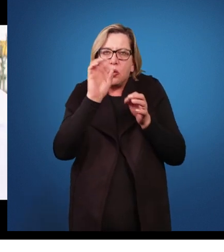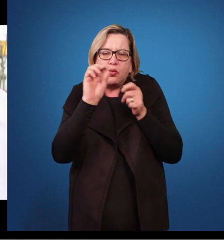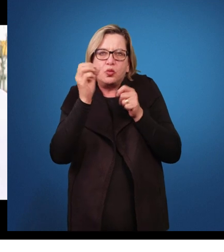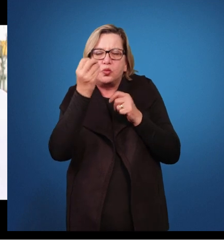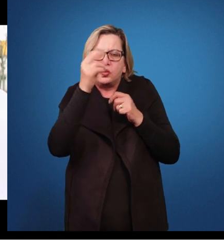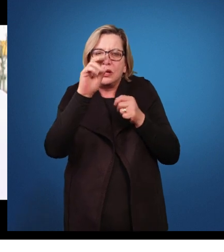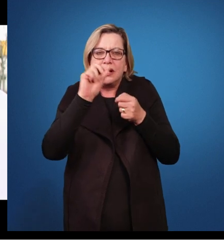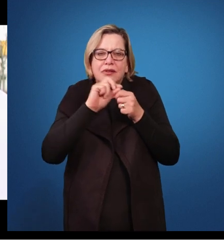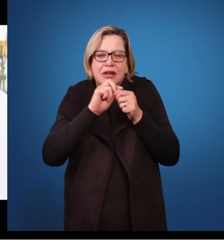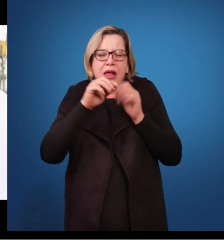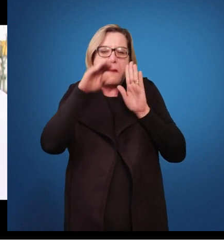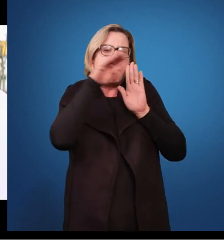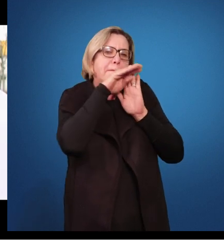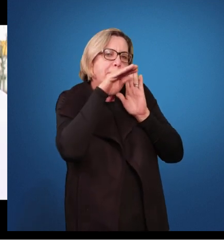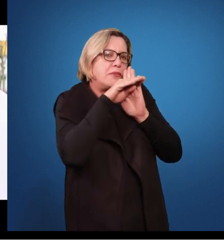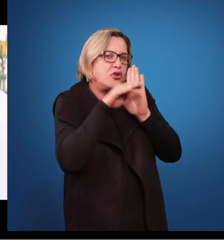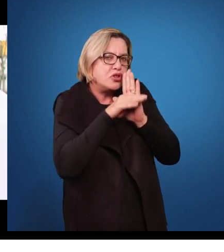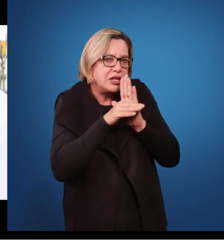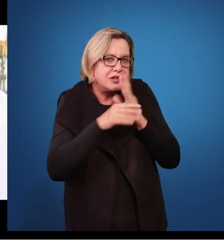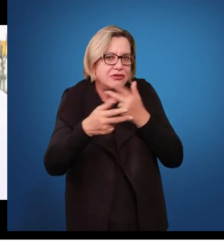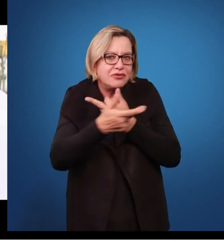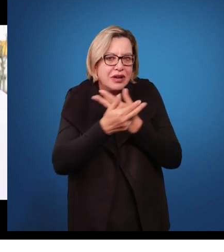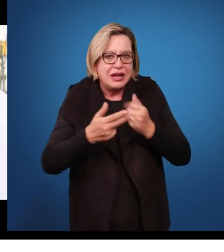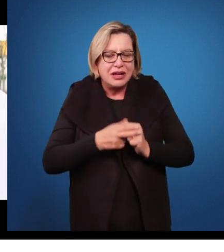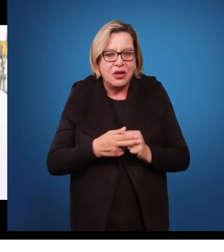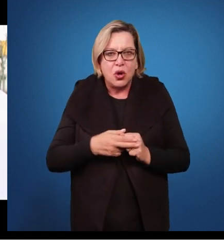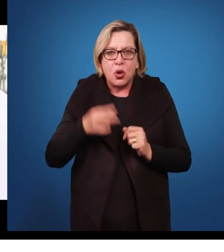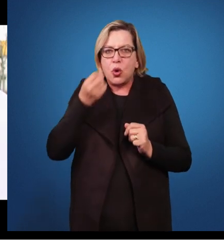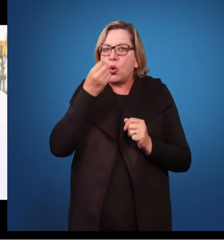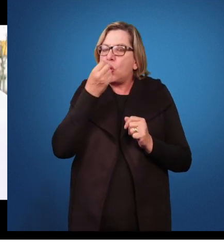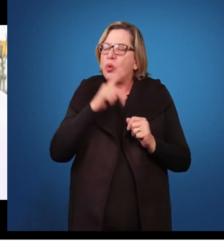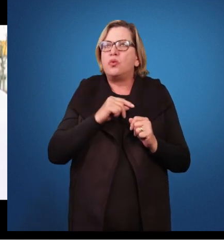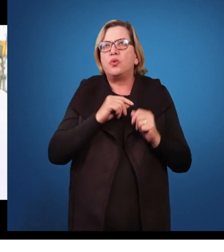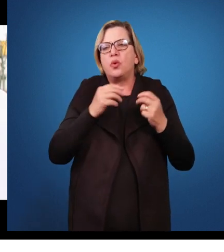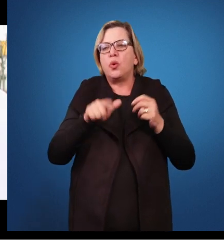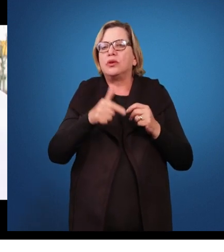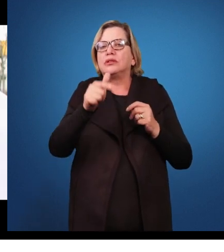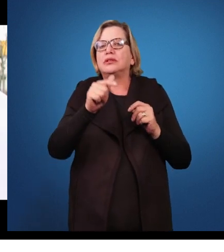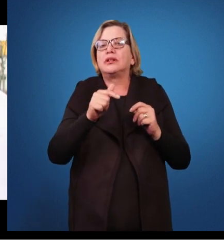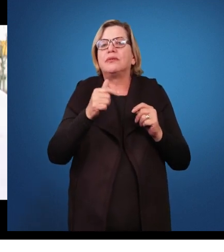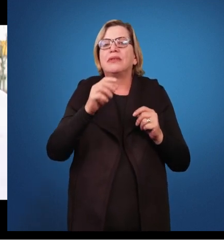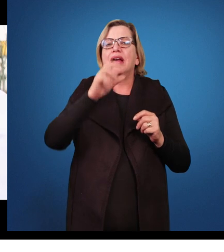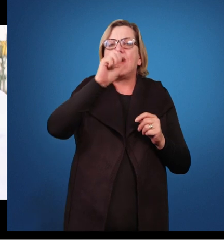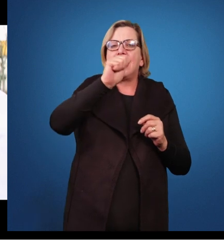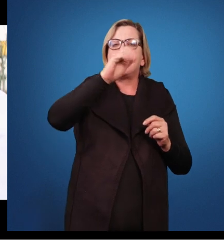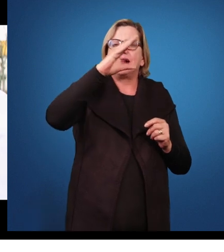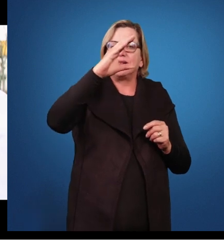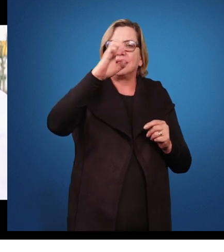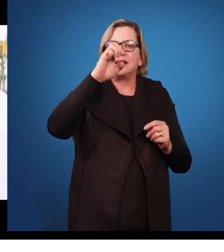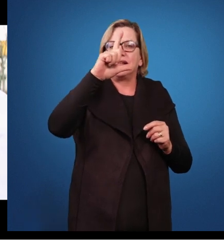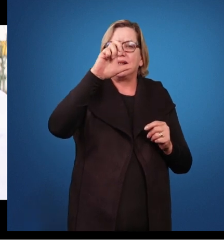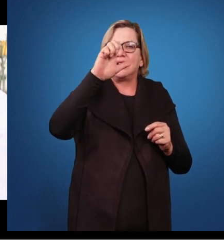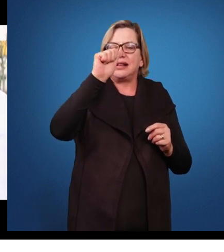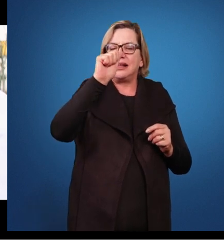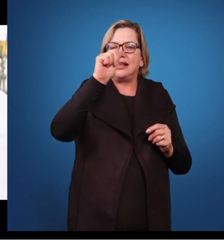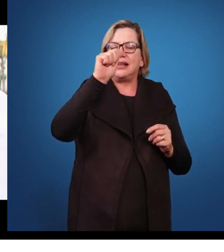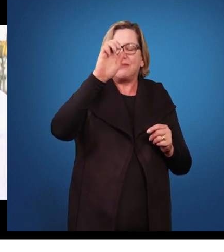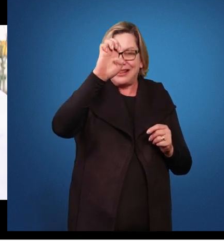ou é, de repente, acelerar. Então, dentro das habilidades, no âmbito escolar, a gente tem várias